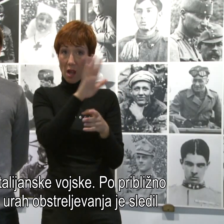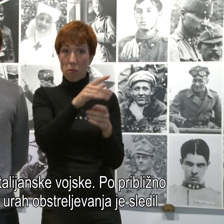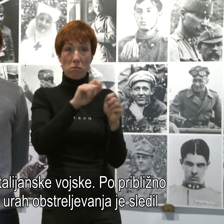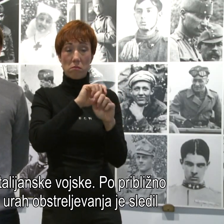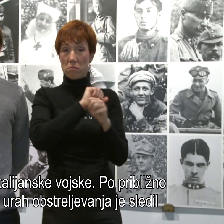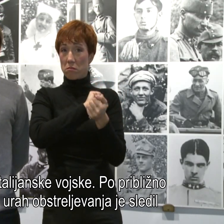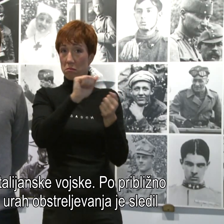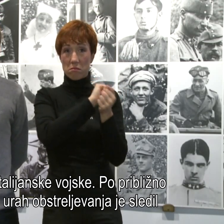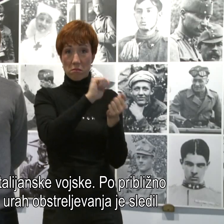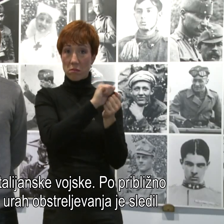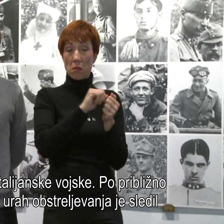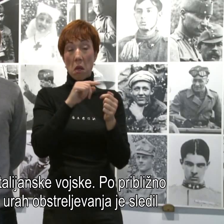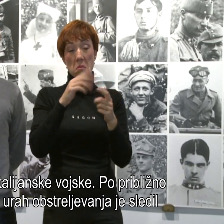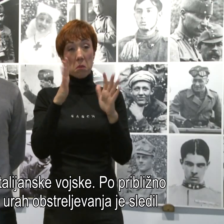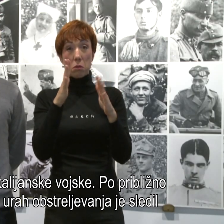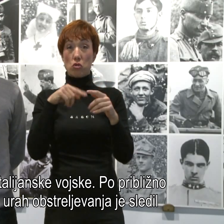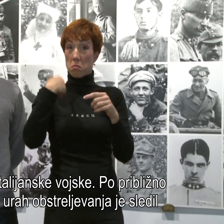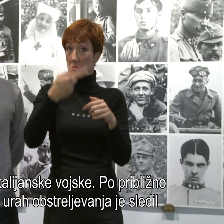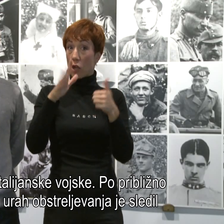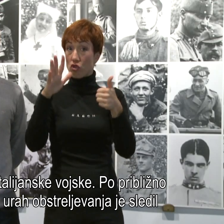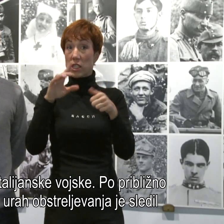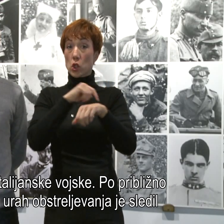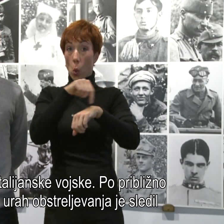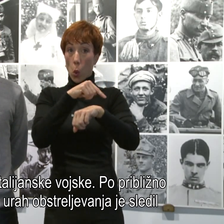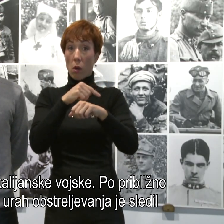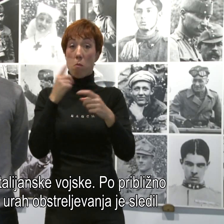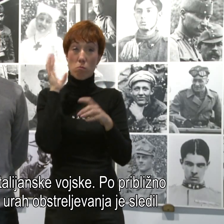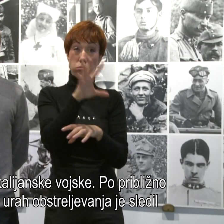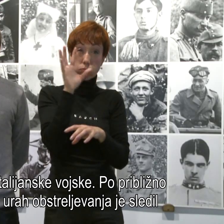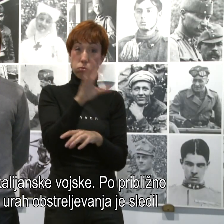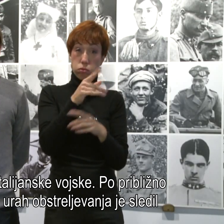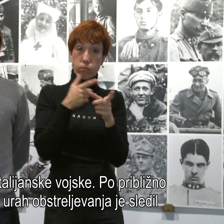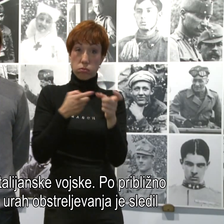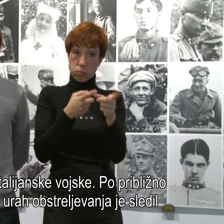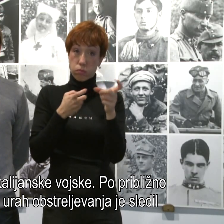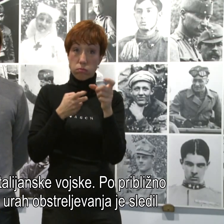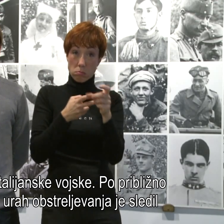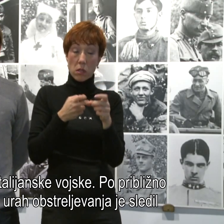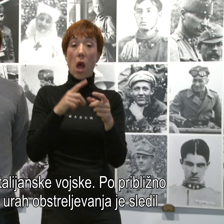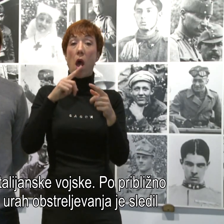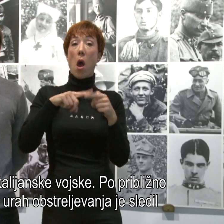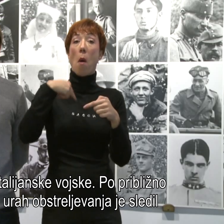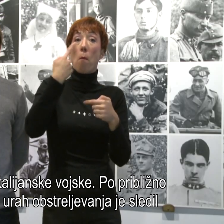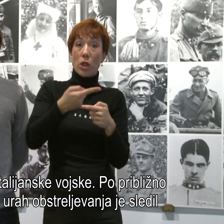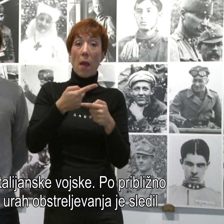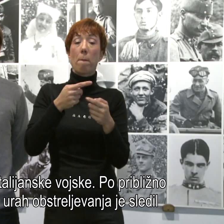približno šestih urah obstreljevanja je sledil napad pehote